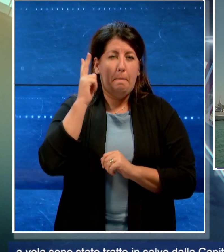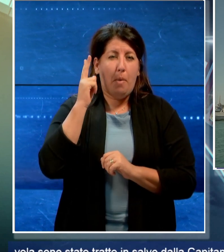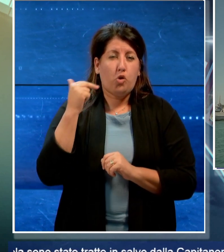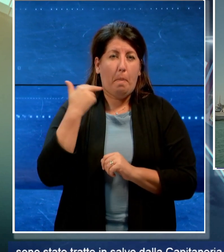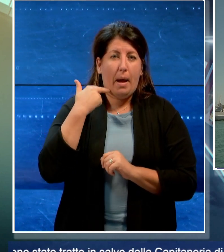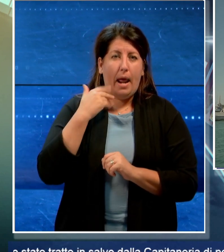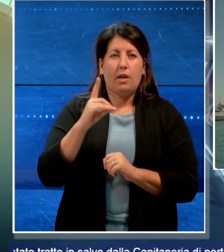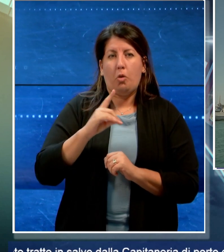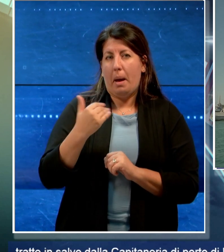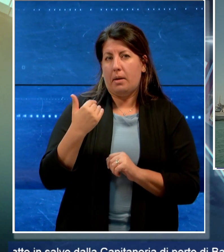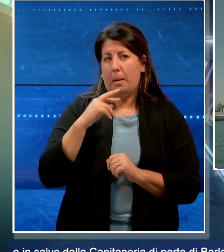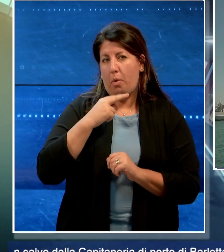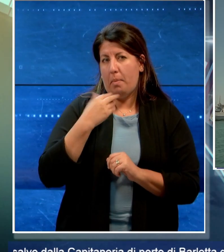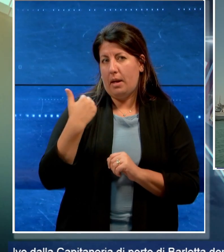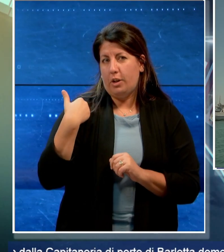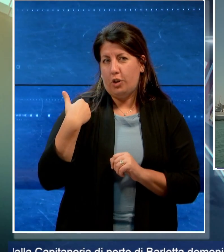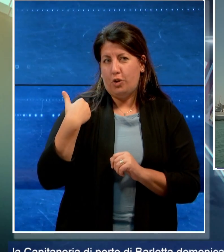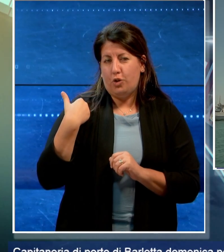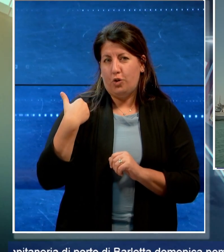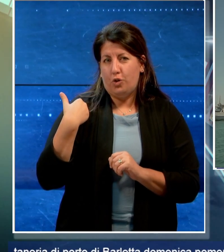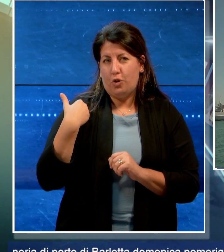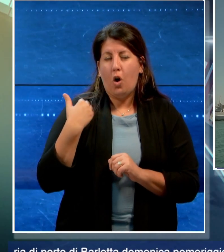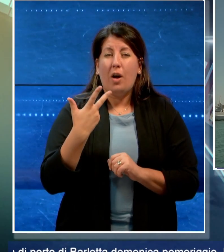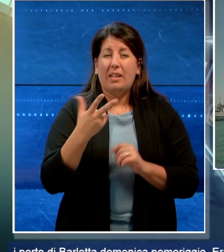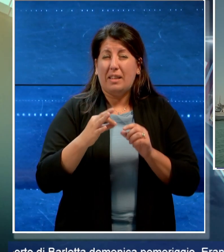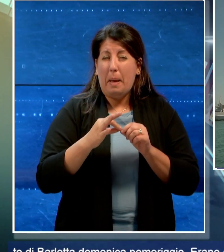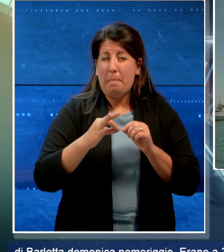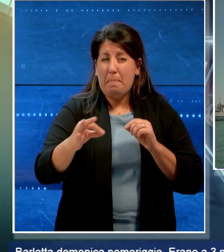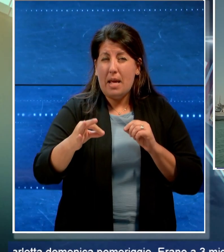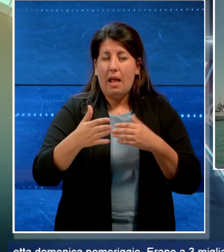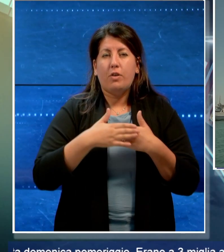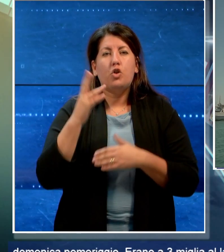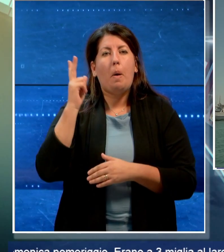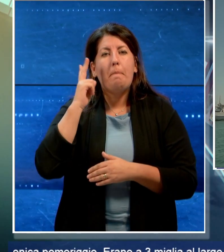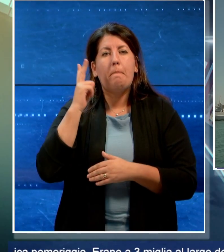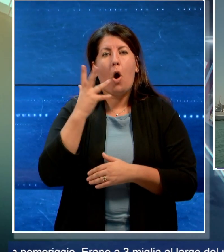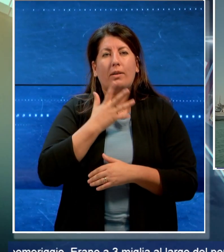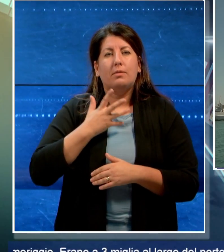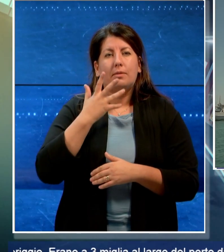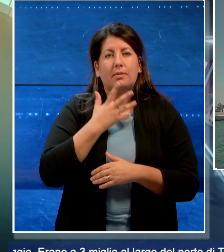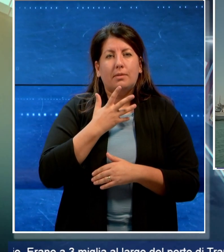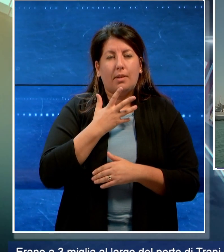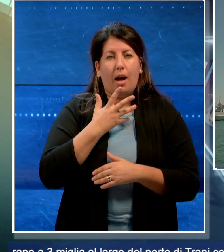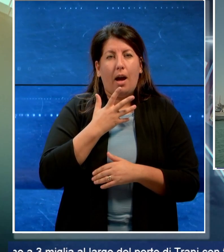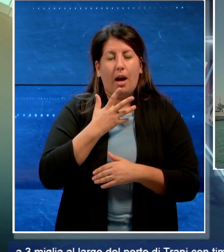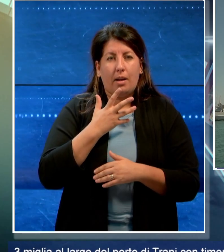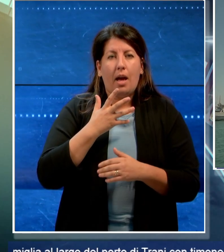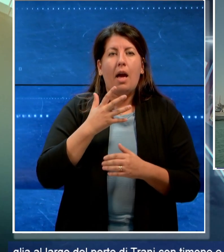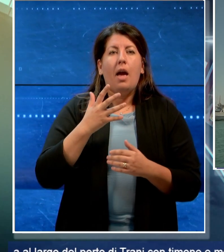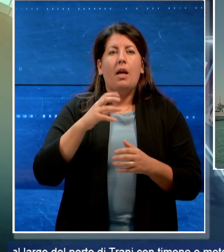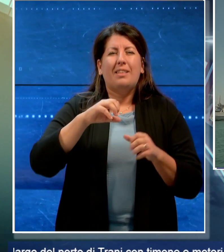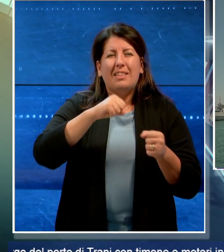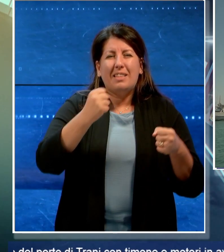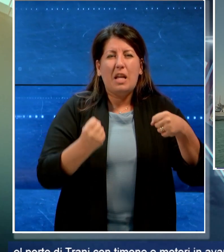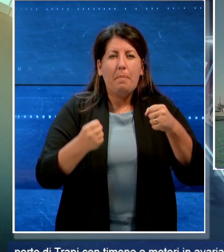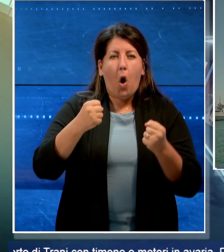domenica pomeriggio. Erano a 3 miglia a largo del porto di Trani con timone e motori in